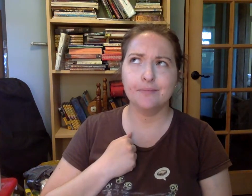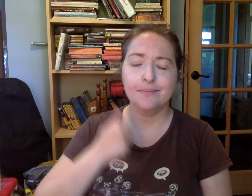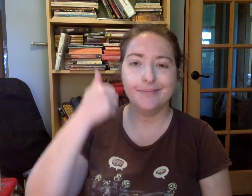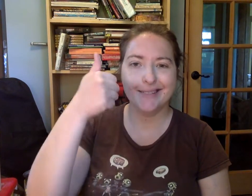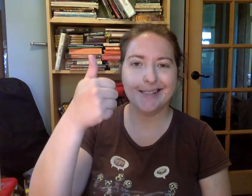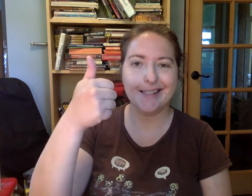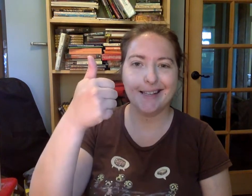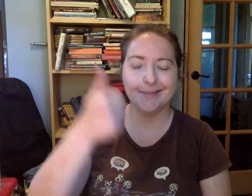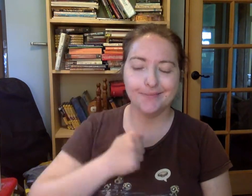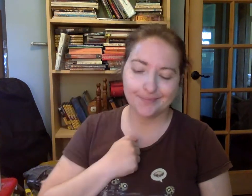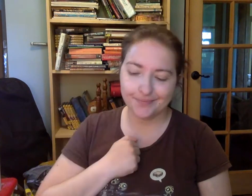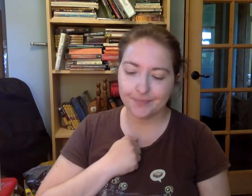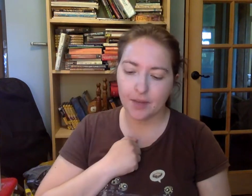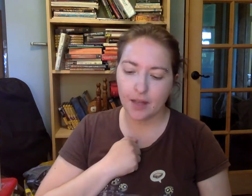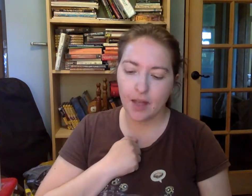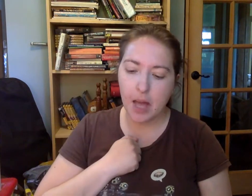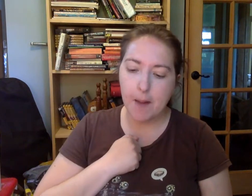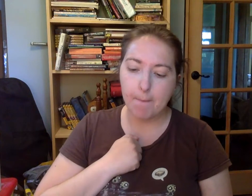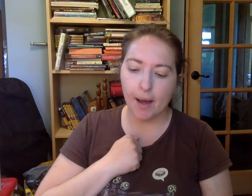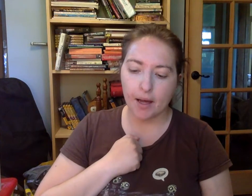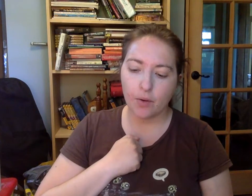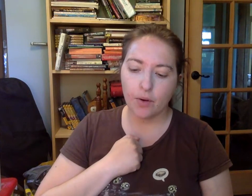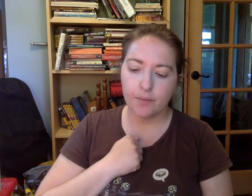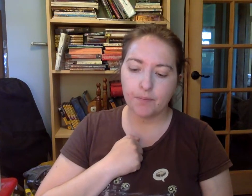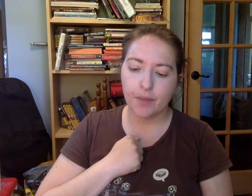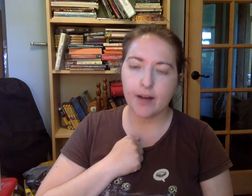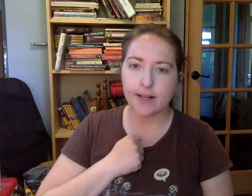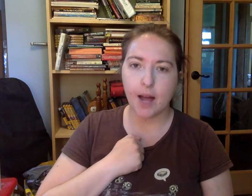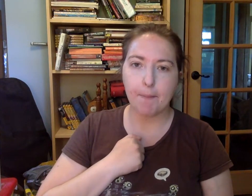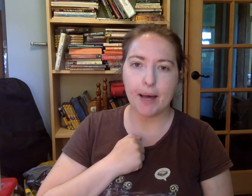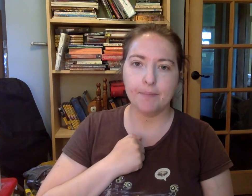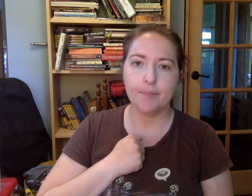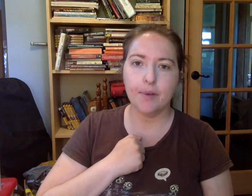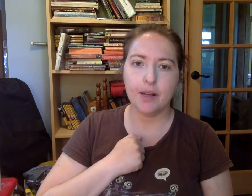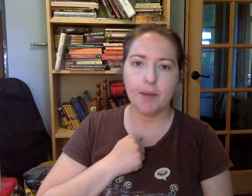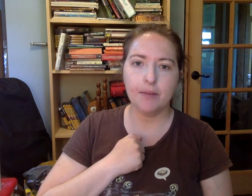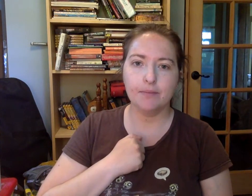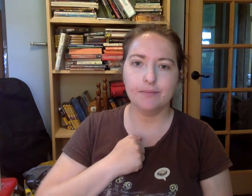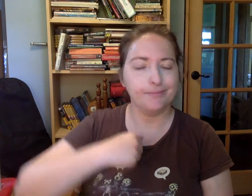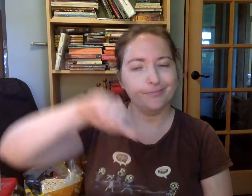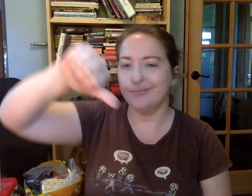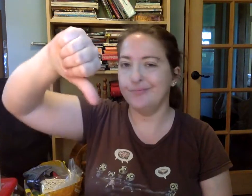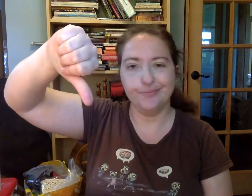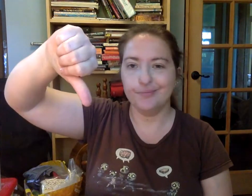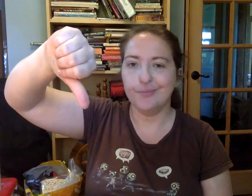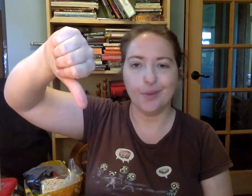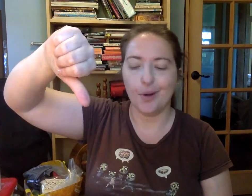Sí. Pago, rama. ¿Rima? No.